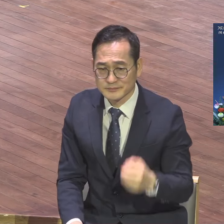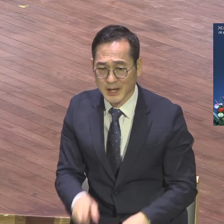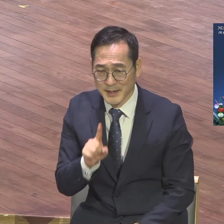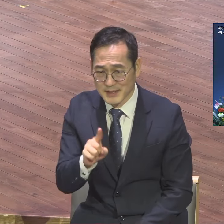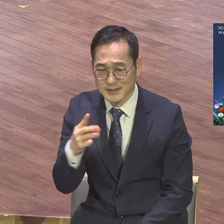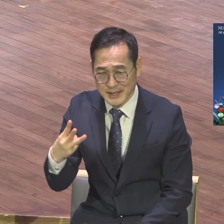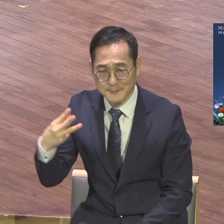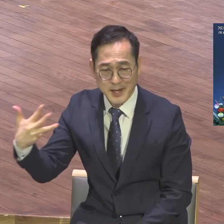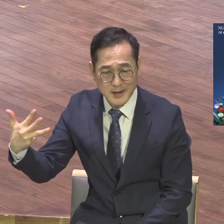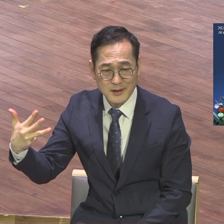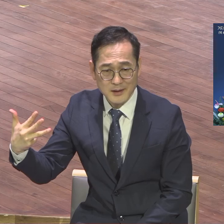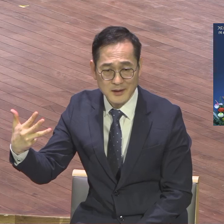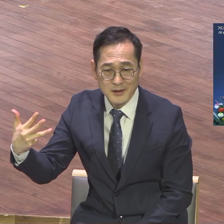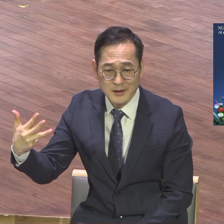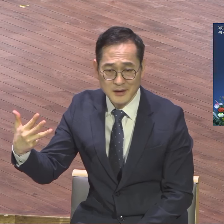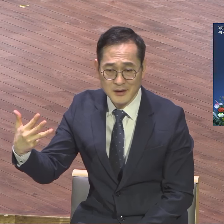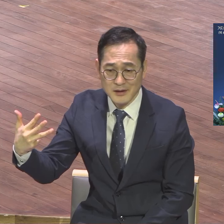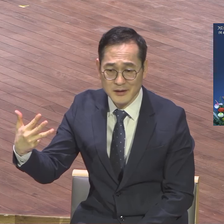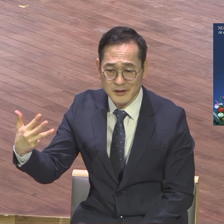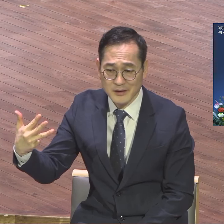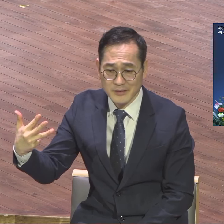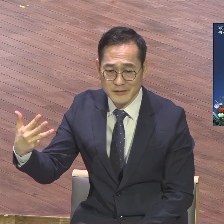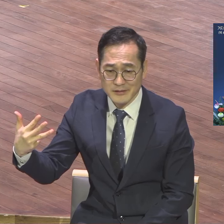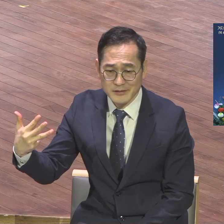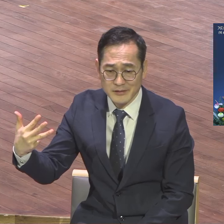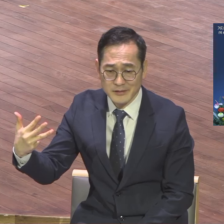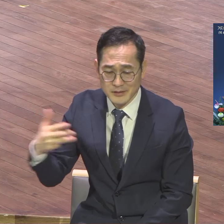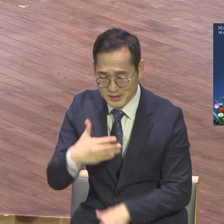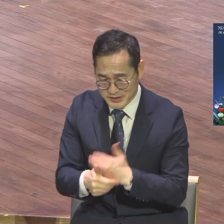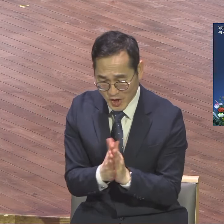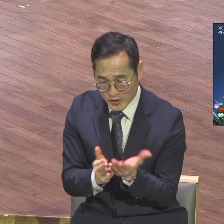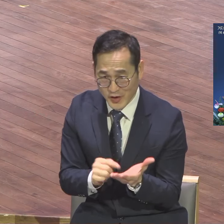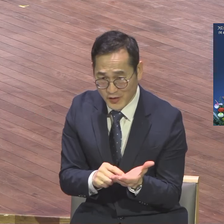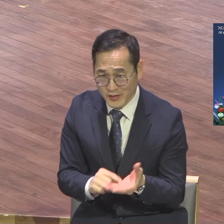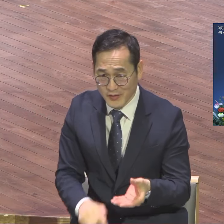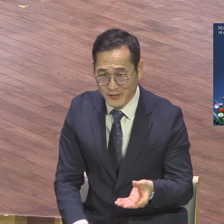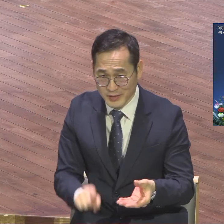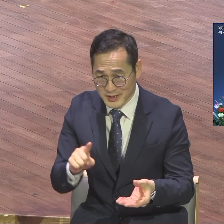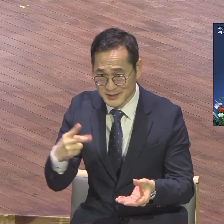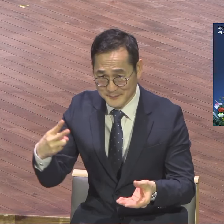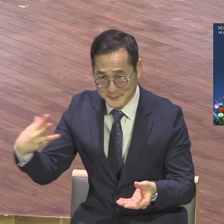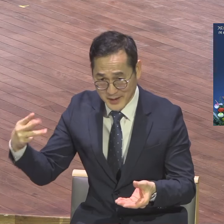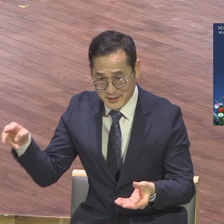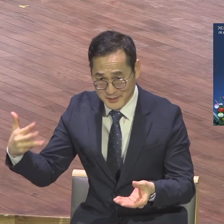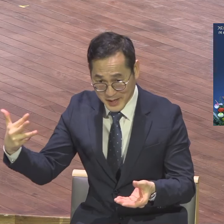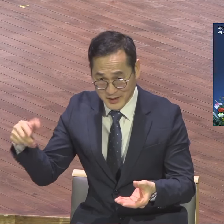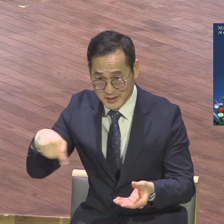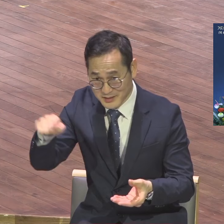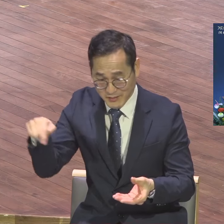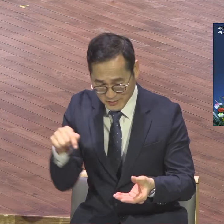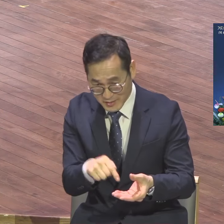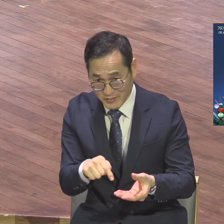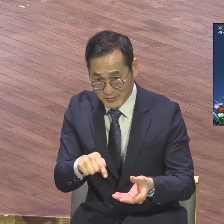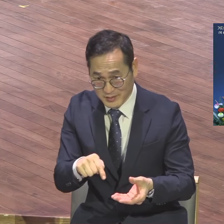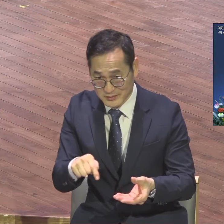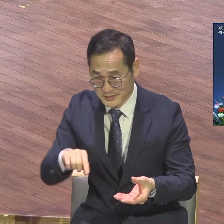138 66건 딱 정리하면 끝이라고요. 이것만 되면 여러분 이거 할수록 하나님 다